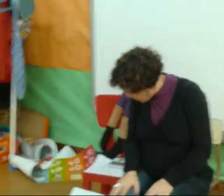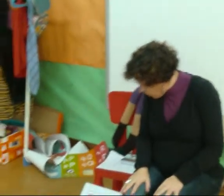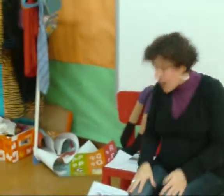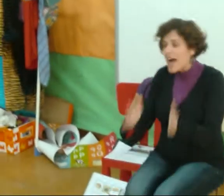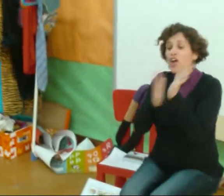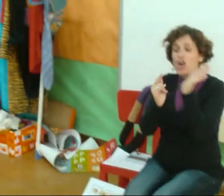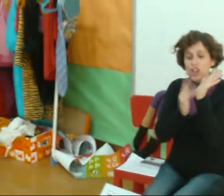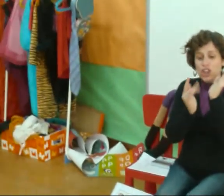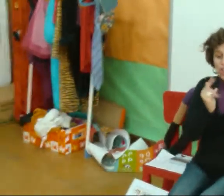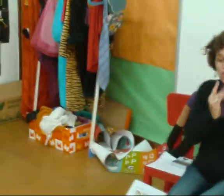Arroz